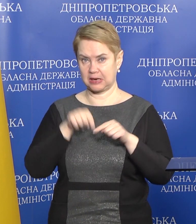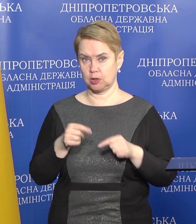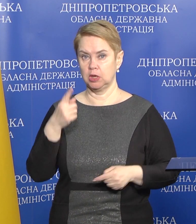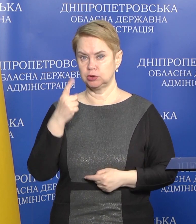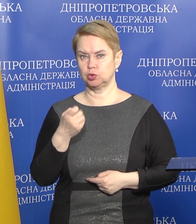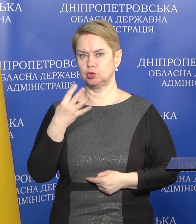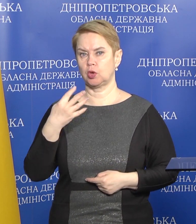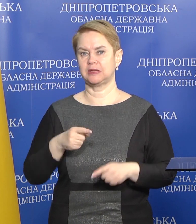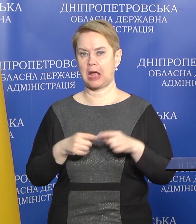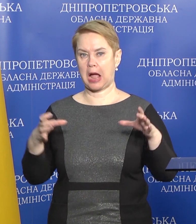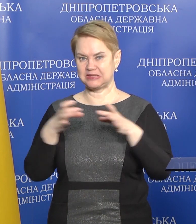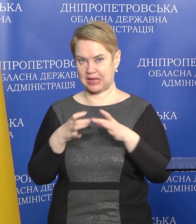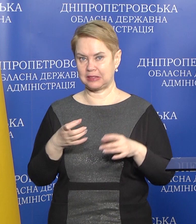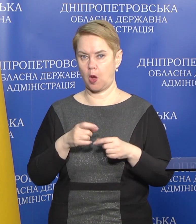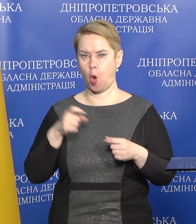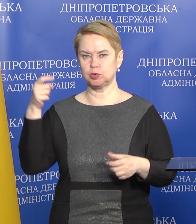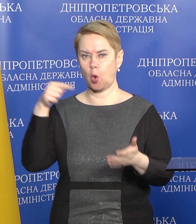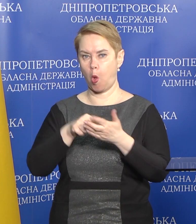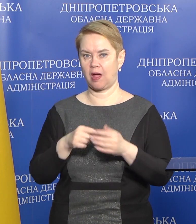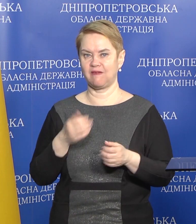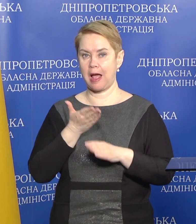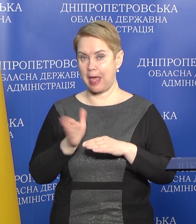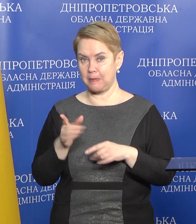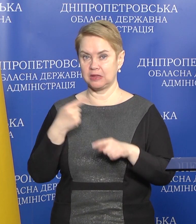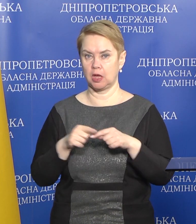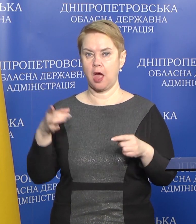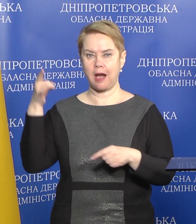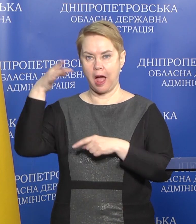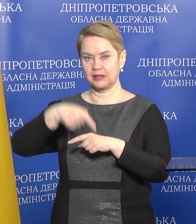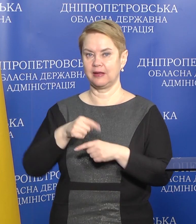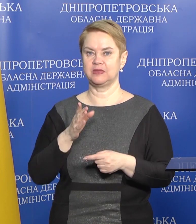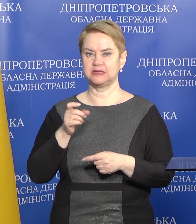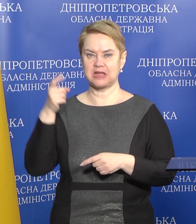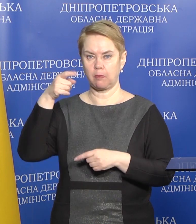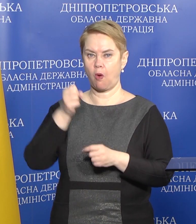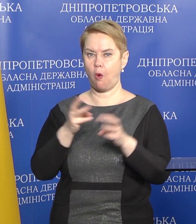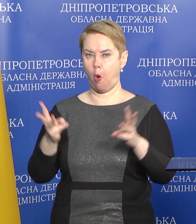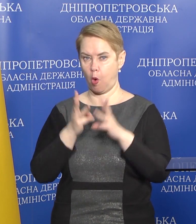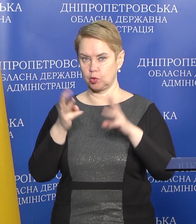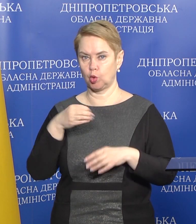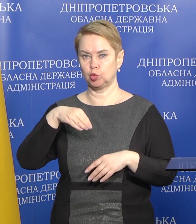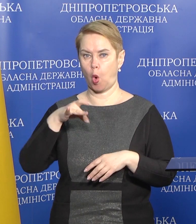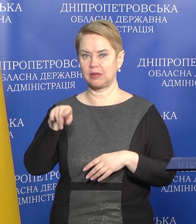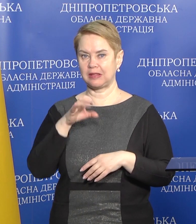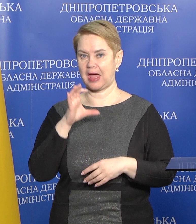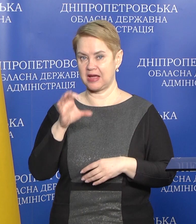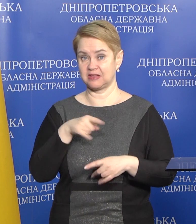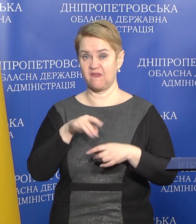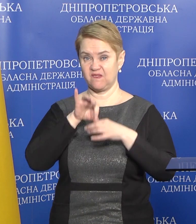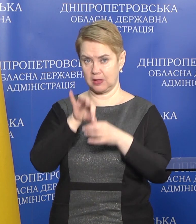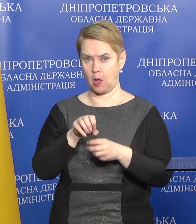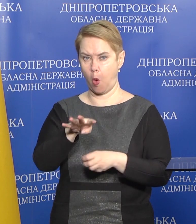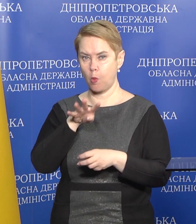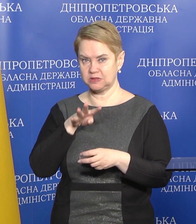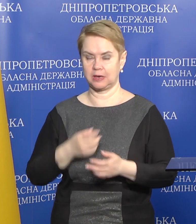340 одиниць, це касетні кумулятивно-осколкові елементи до системи реактивного системи залпового вогню «Торнадо-С», якими велися, на жаль,